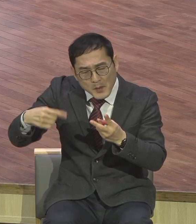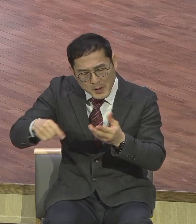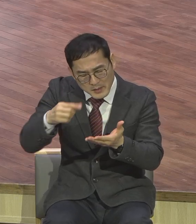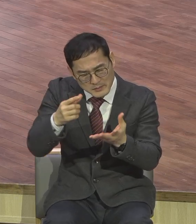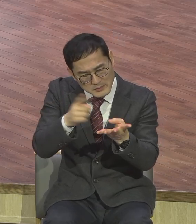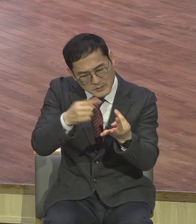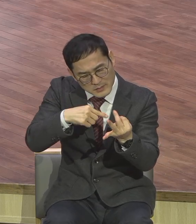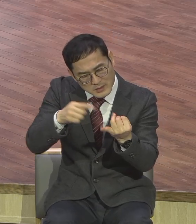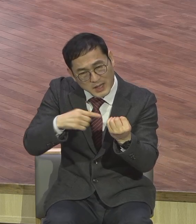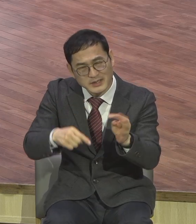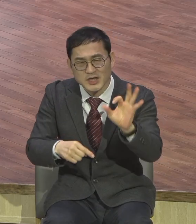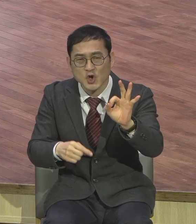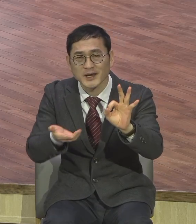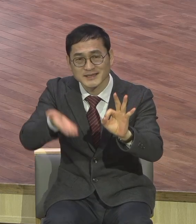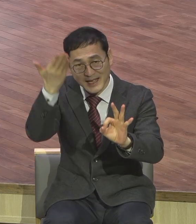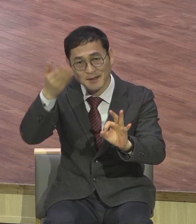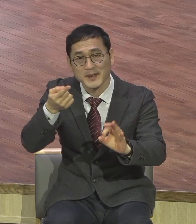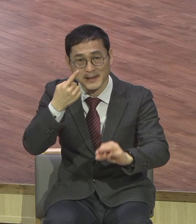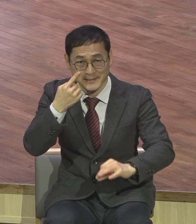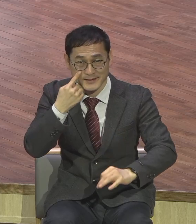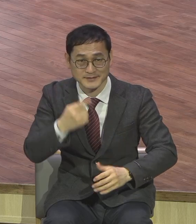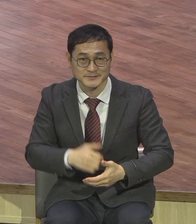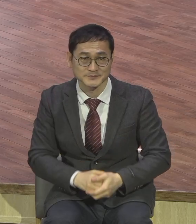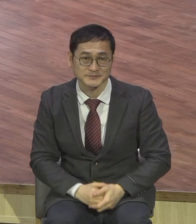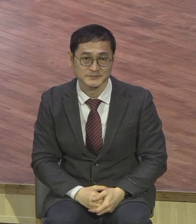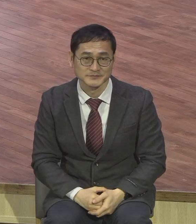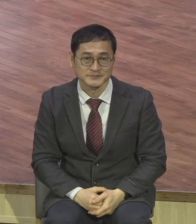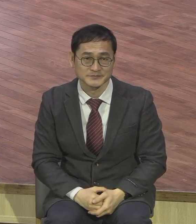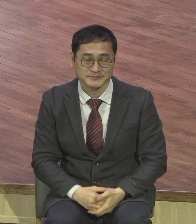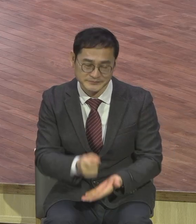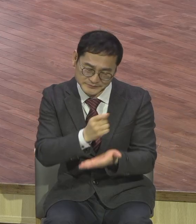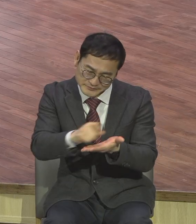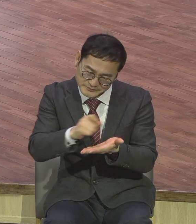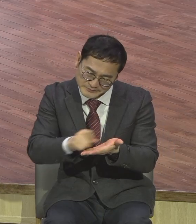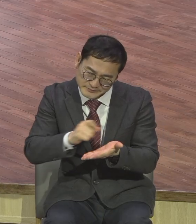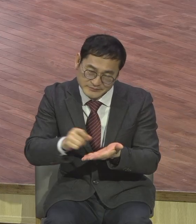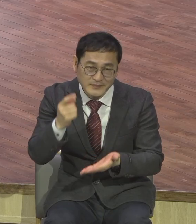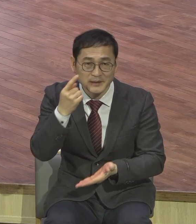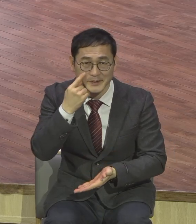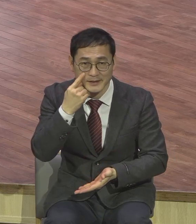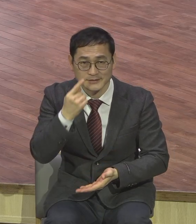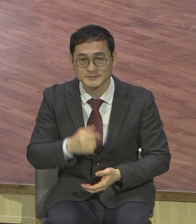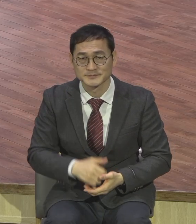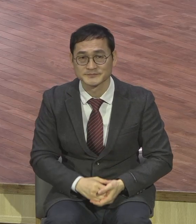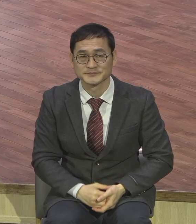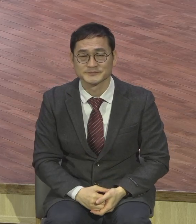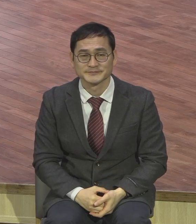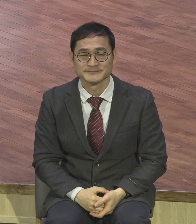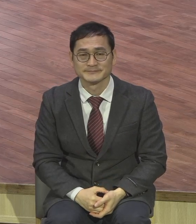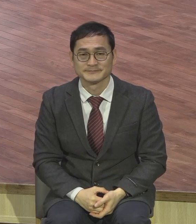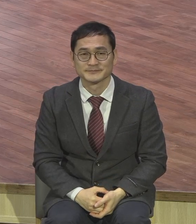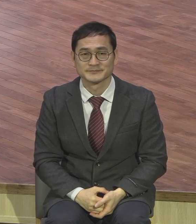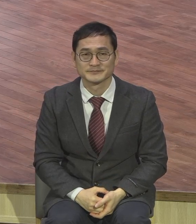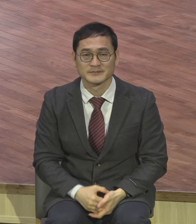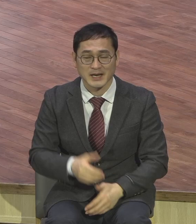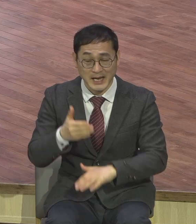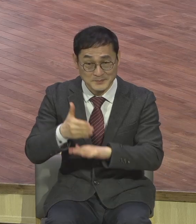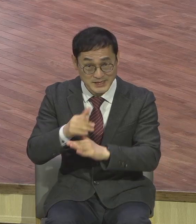정도는 하나님 앞에 그래도 한번 기록해 보시기 바랍니다 그리고 감사 제목을 가지고 하나님께